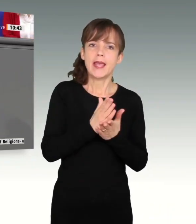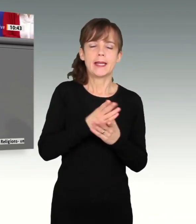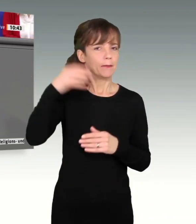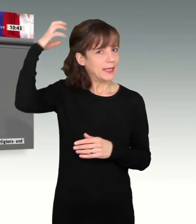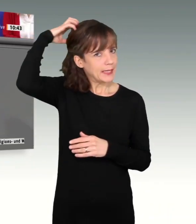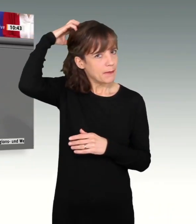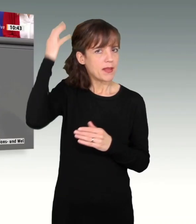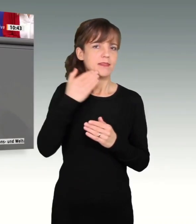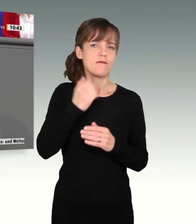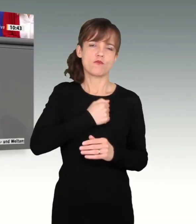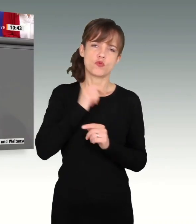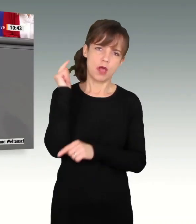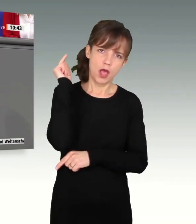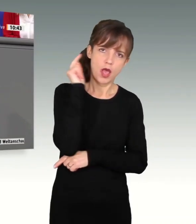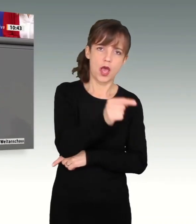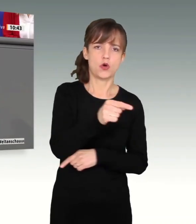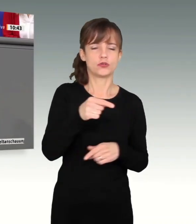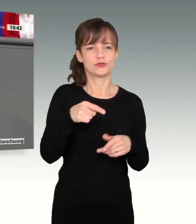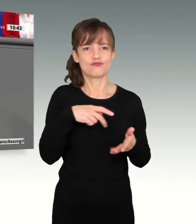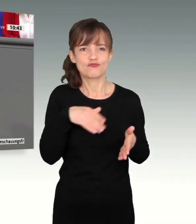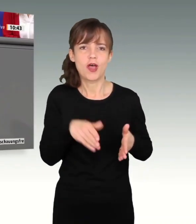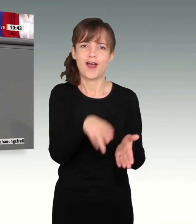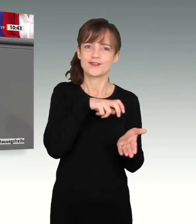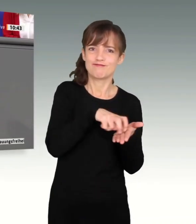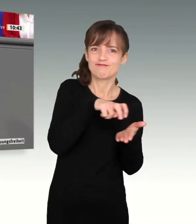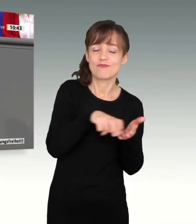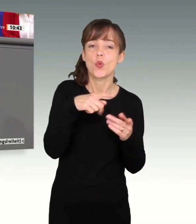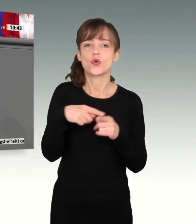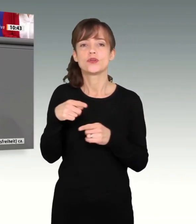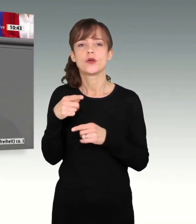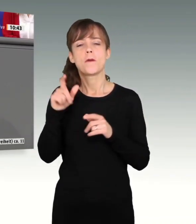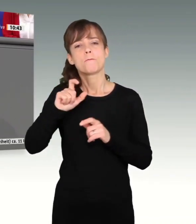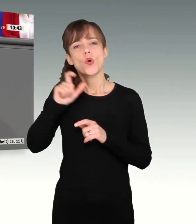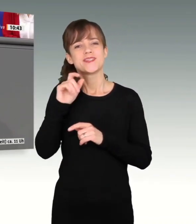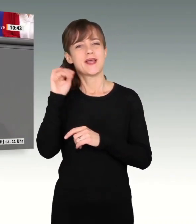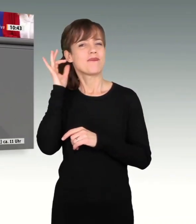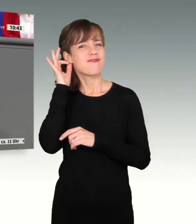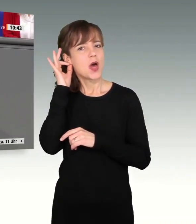auf die Straße trauen können und Musliminnen ohne Angst mit Kopftuch nach draußen gehen können.